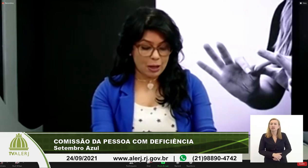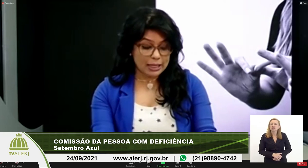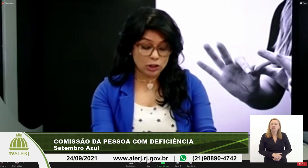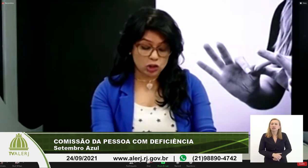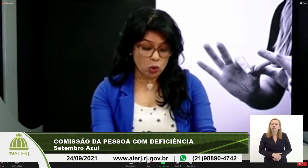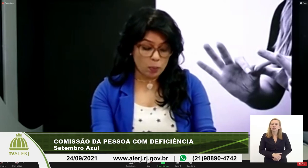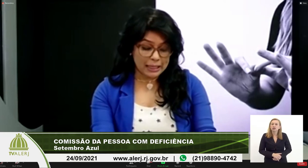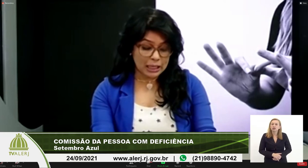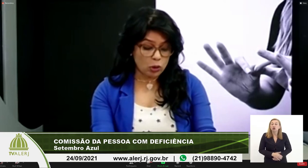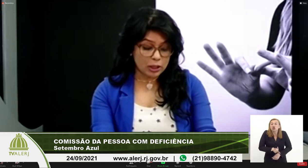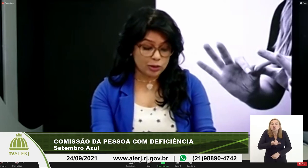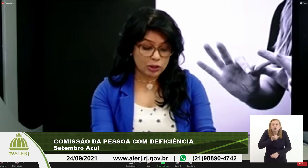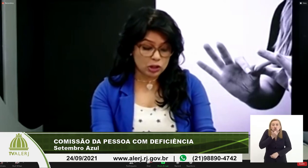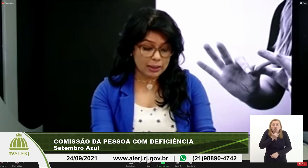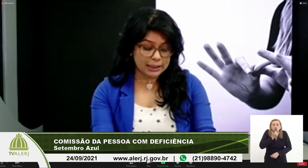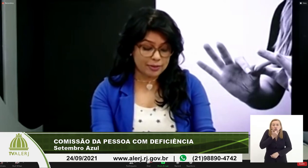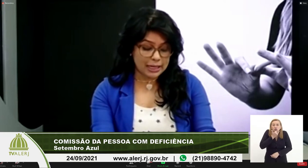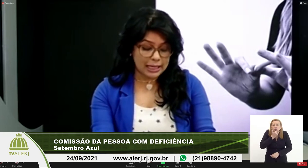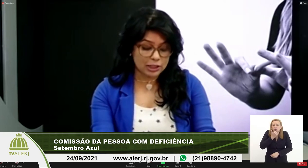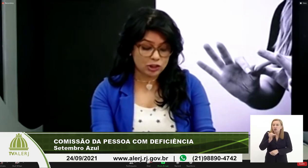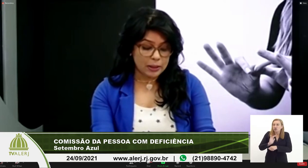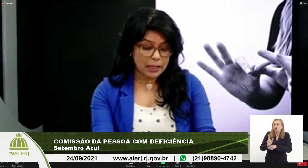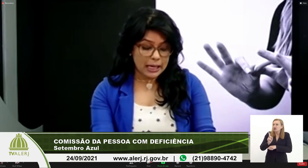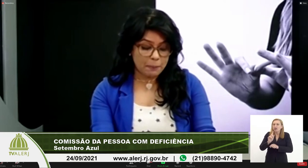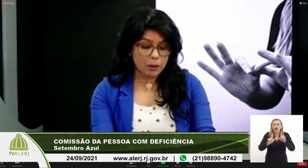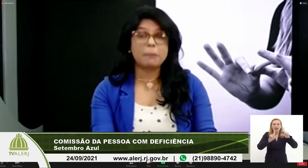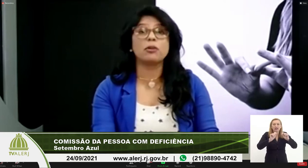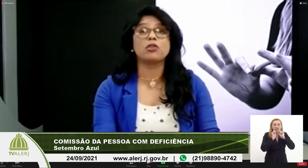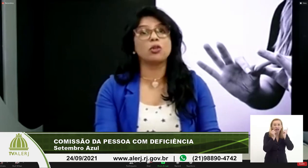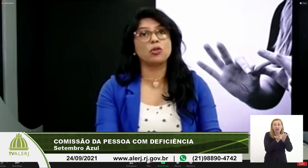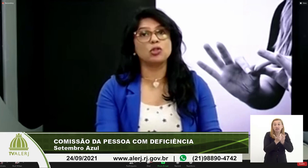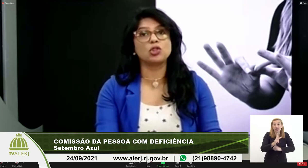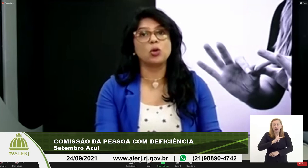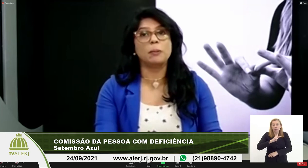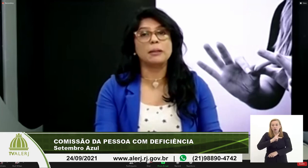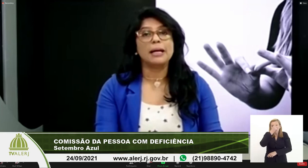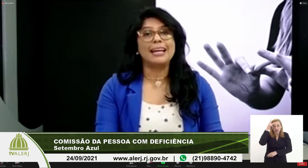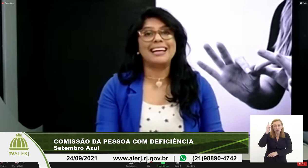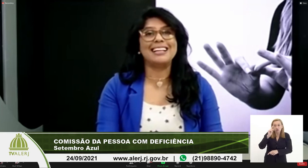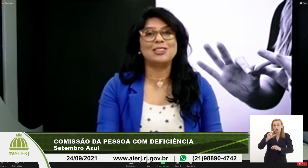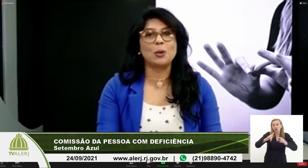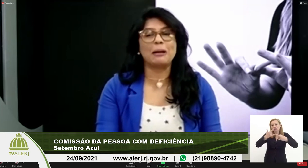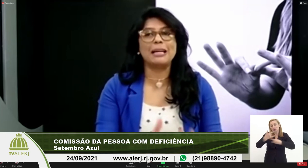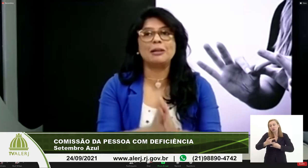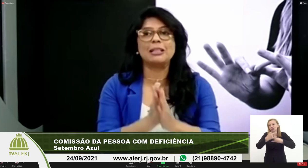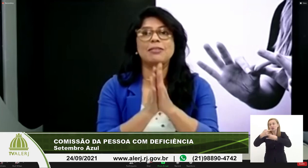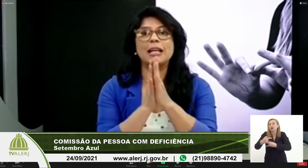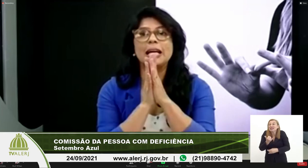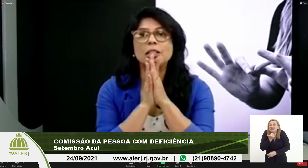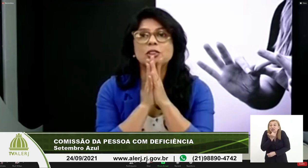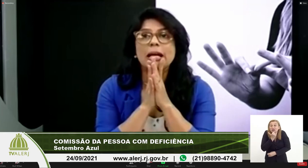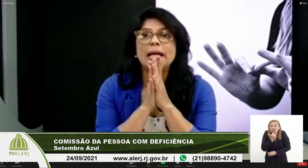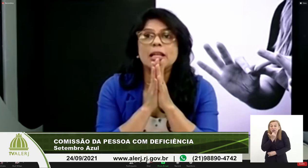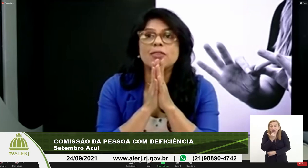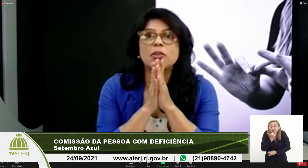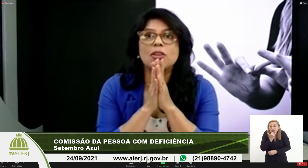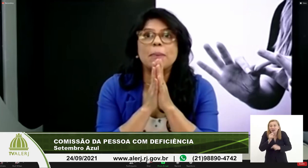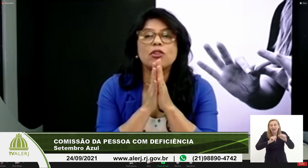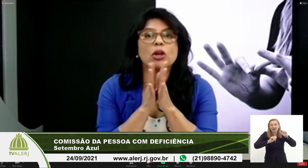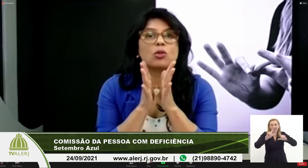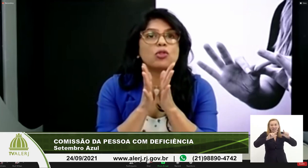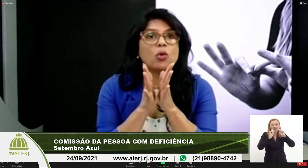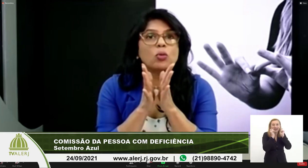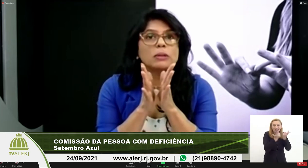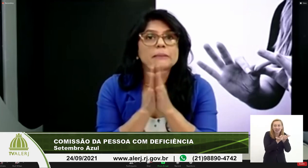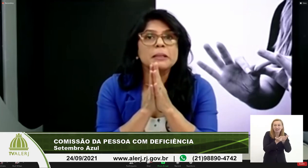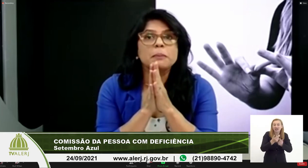ok desculpa quem está colocando o vídeo não é a TV Alércio é a própria pessoa no Zoom desculpa desculpa aí que ela teve Alércio então vamos lá